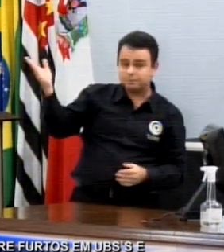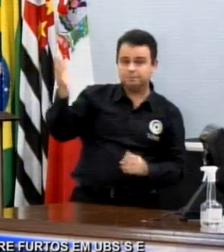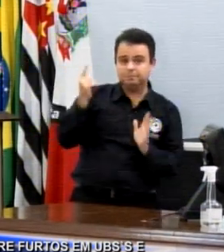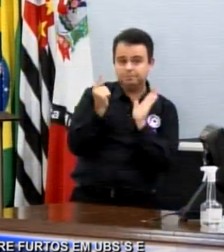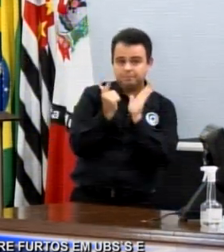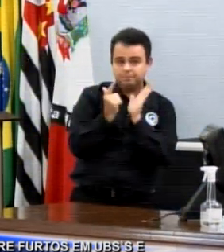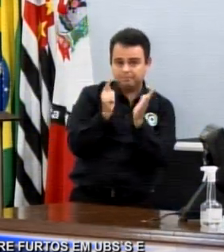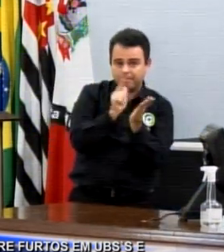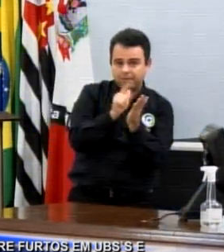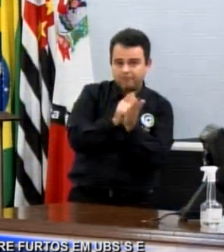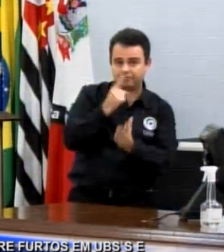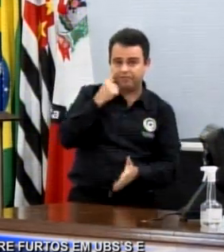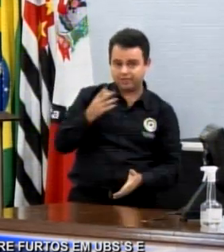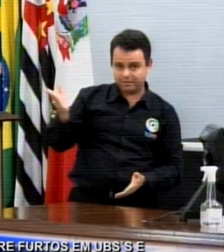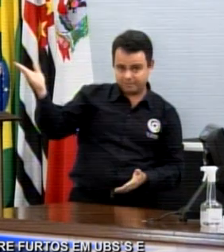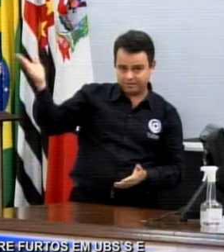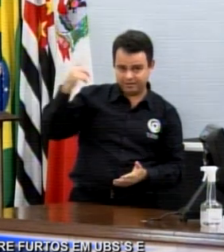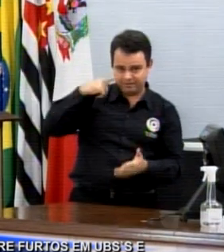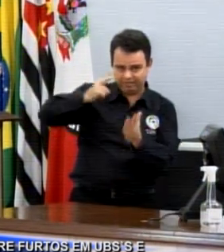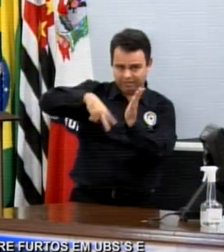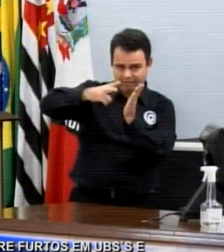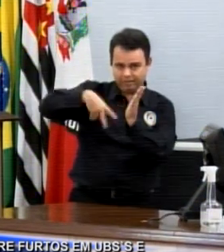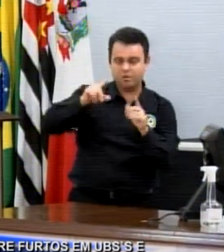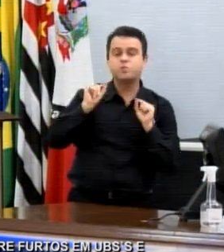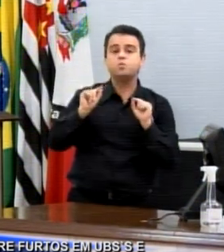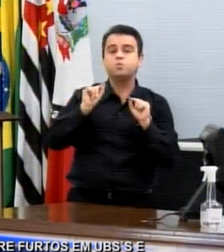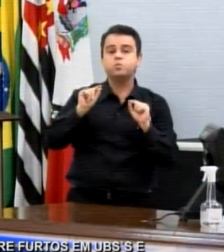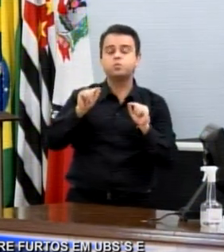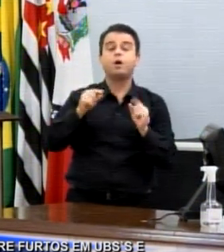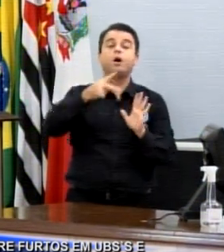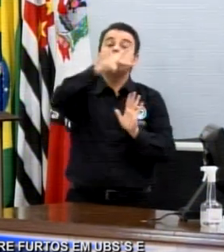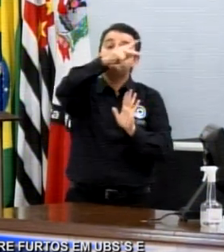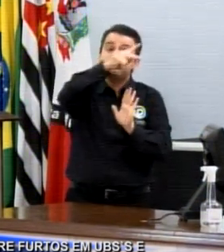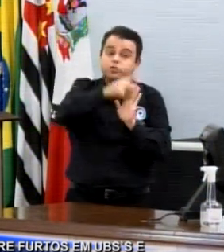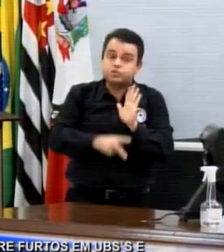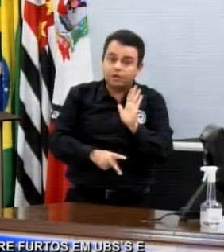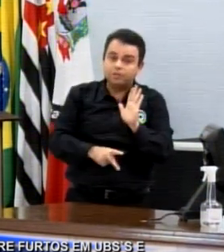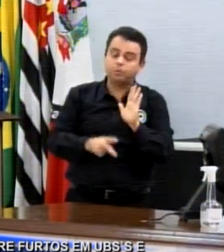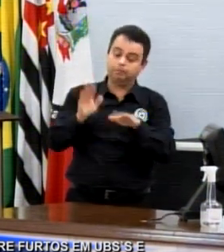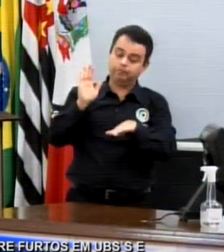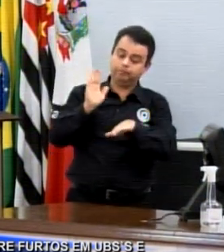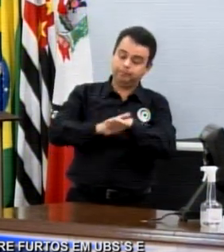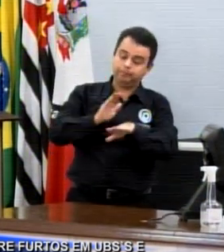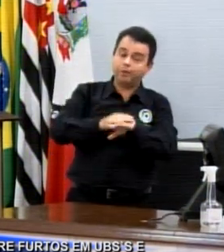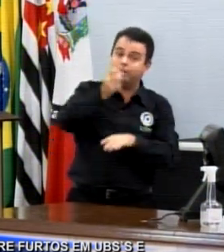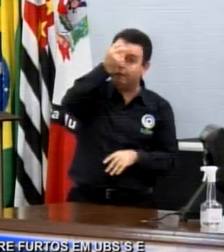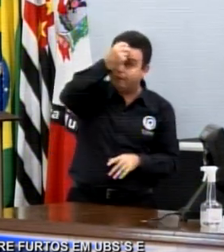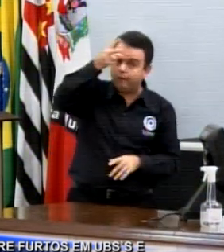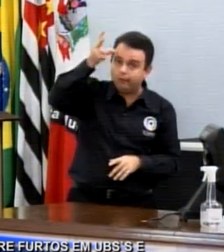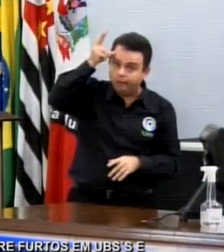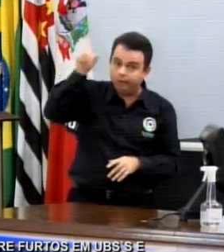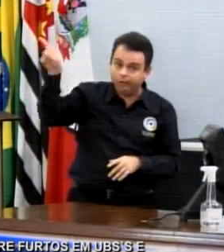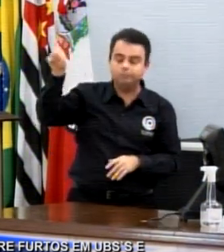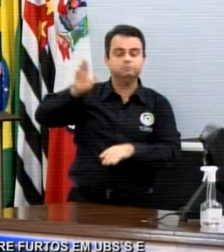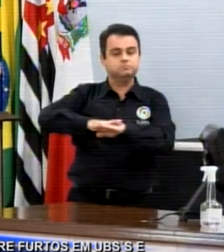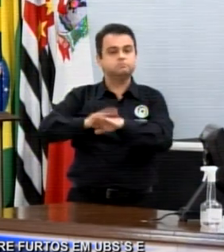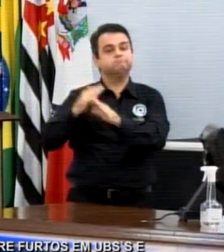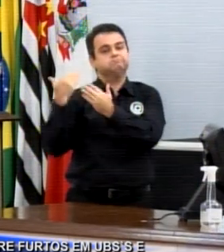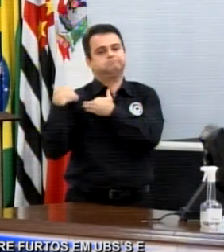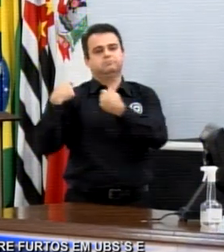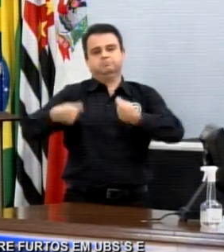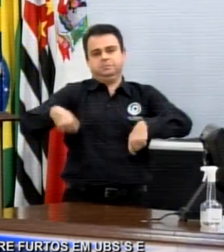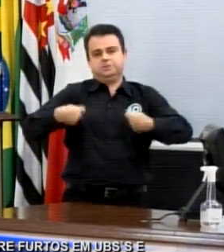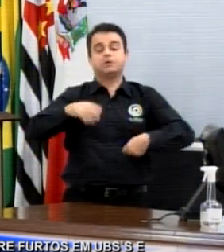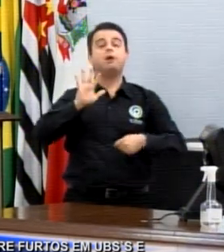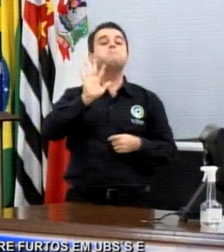Projeto que tinha que partir do Executivo, tinha que partir. Porém, não tomaram atitude. De hora extra para a